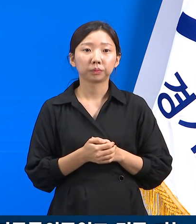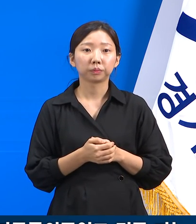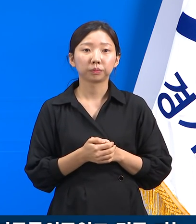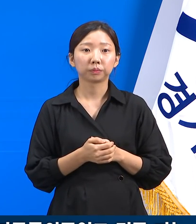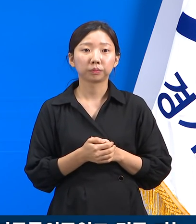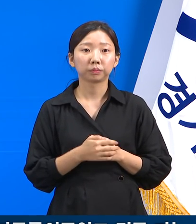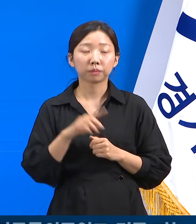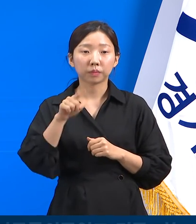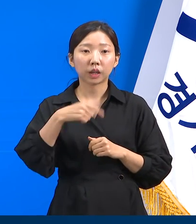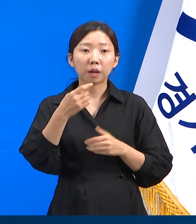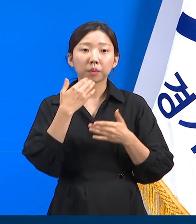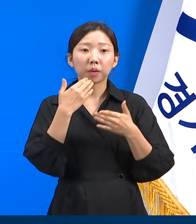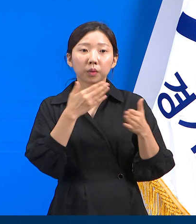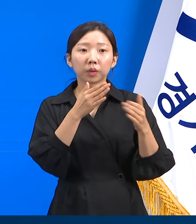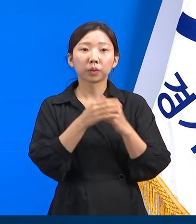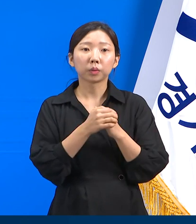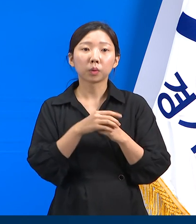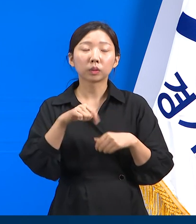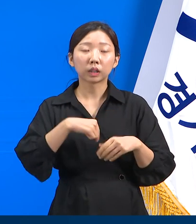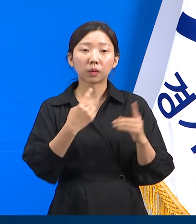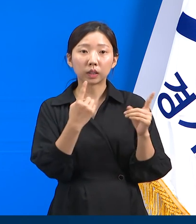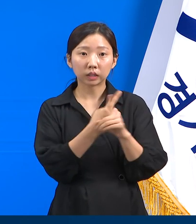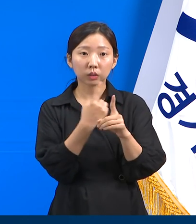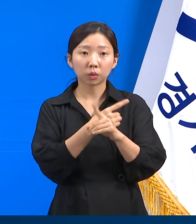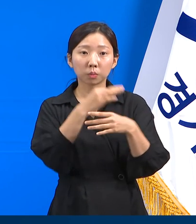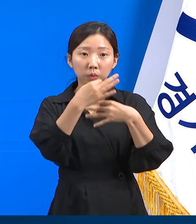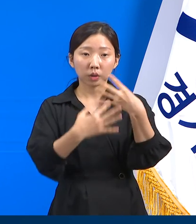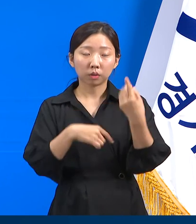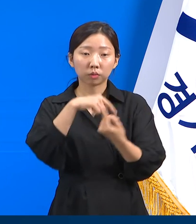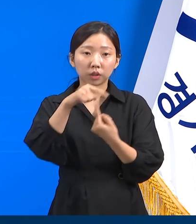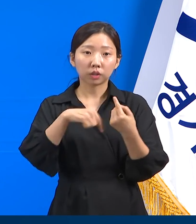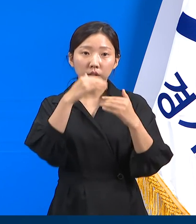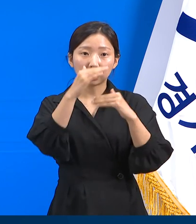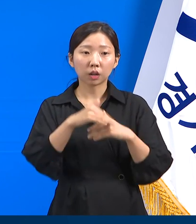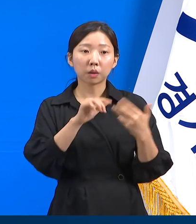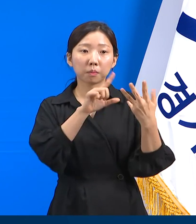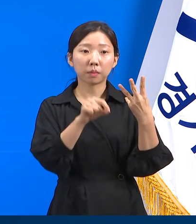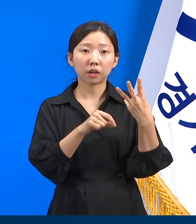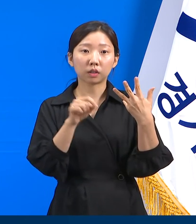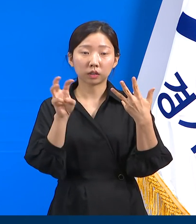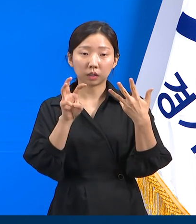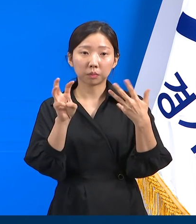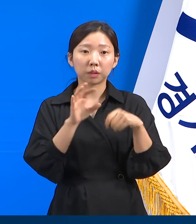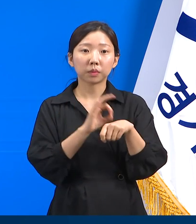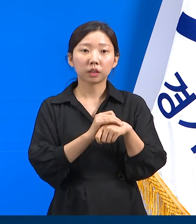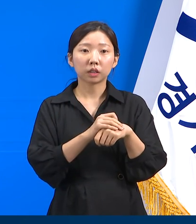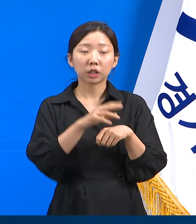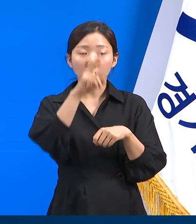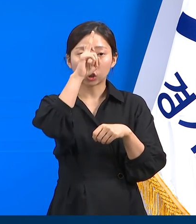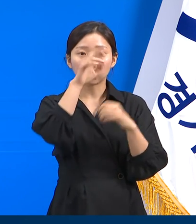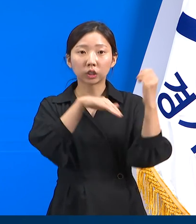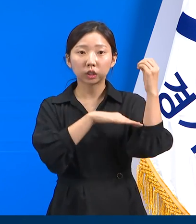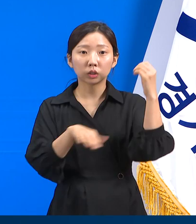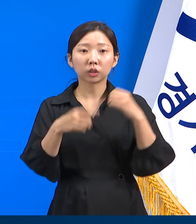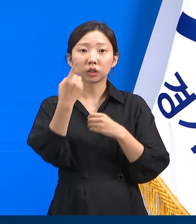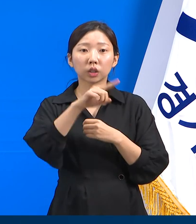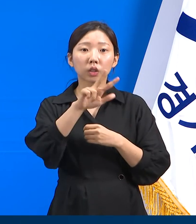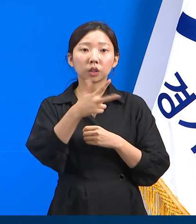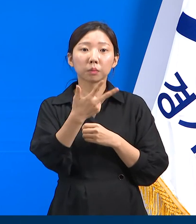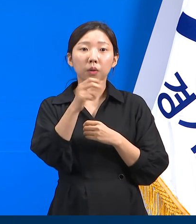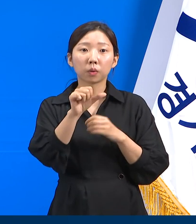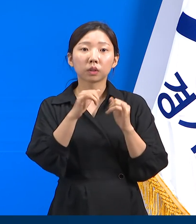다음은 경기도 자가치료 프로그램 운영 현황입니다. 8월 30일 0시 기준 총 1,795명이